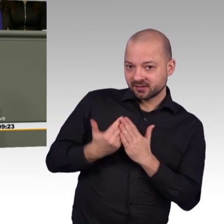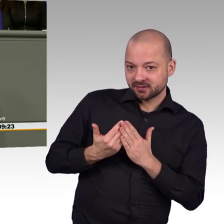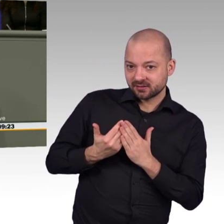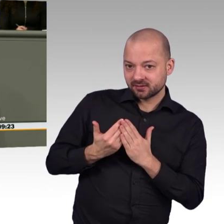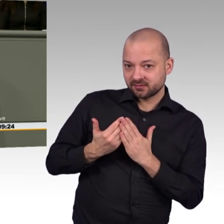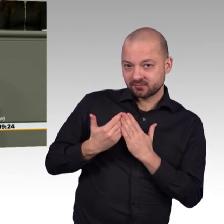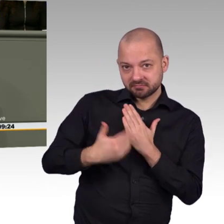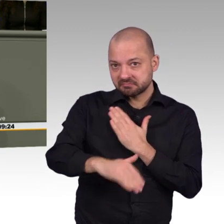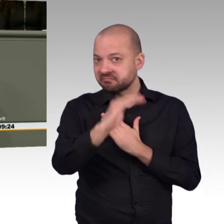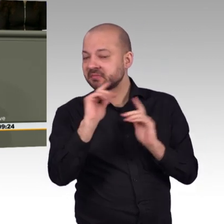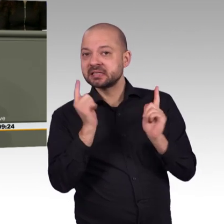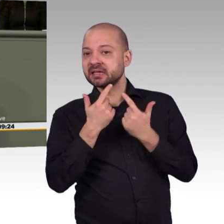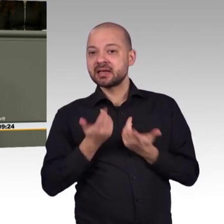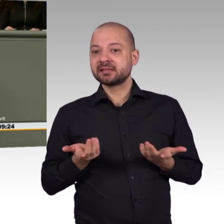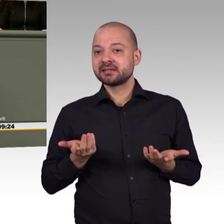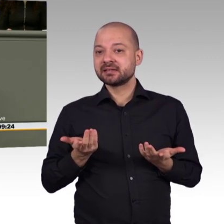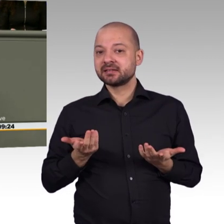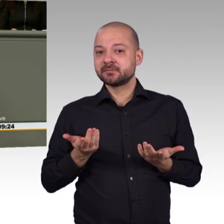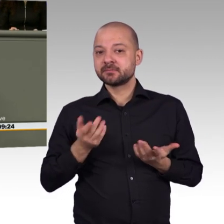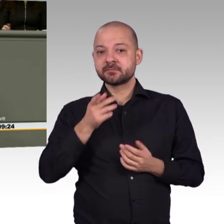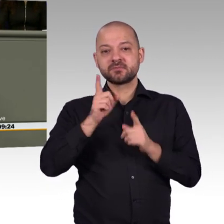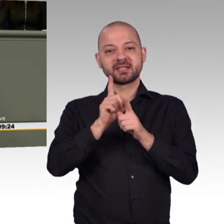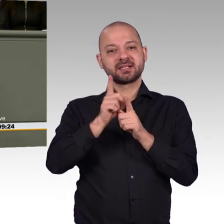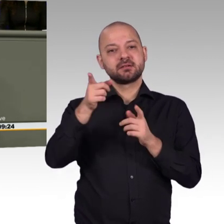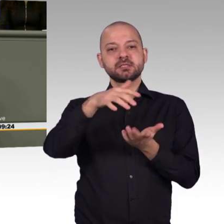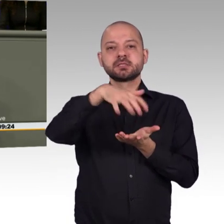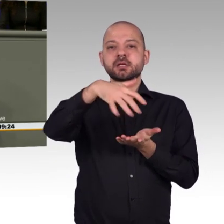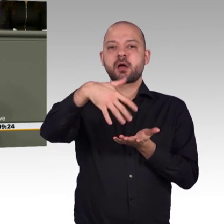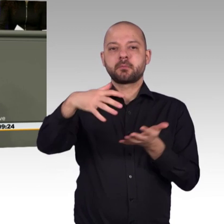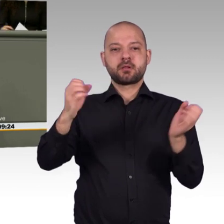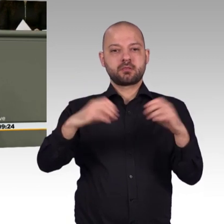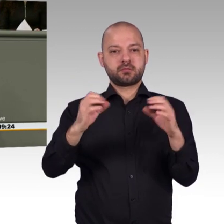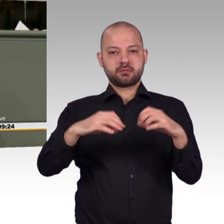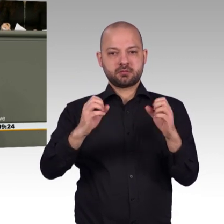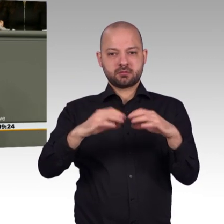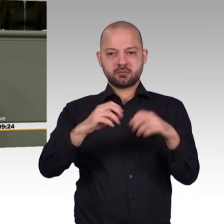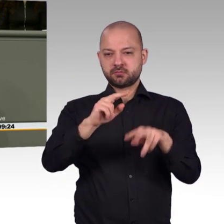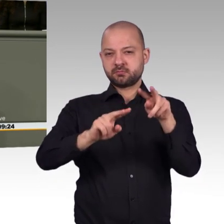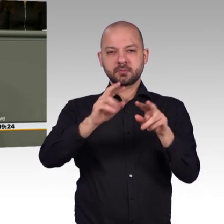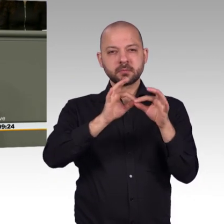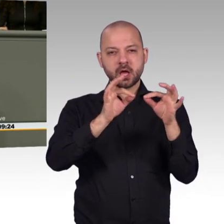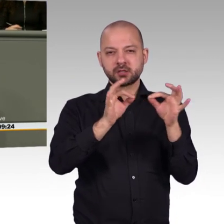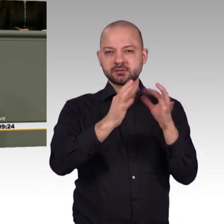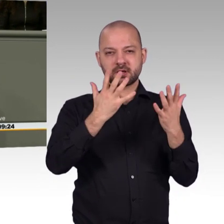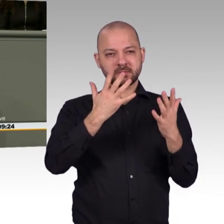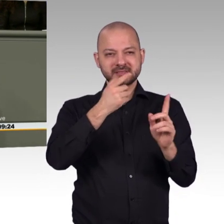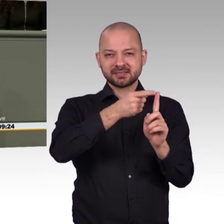deutschen Mittelstands bei der digitalen Transformation neben banalen Einzelprojekten wie Verpackung und Kühlschrankdenken mit.